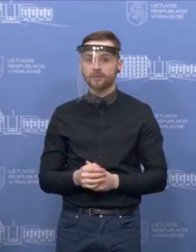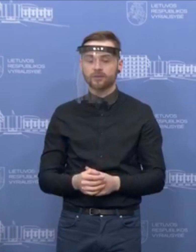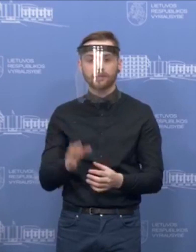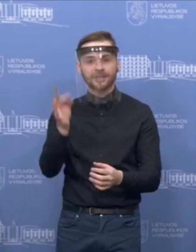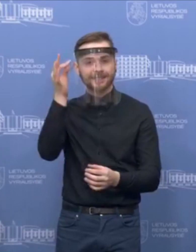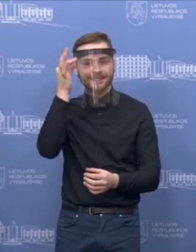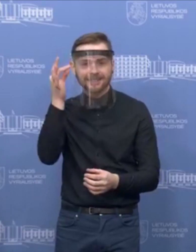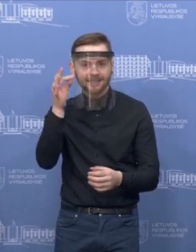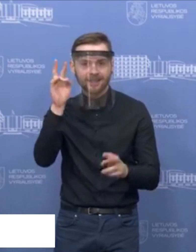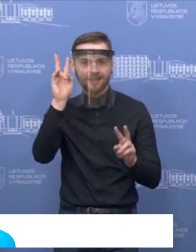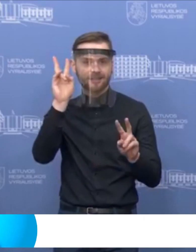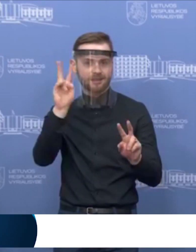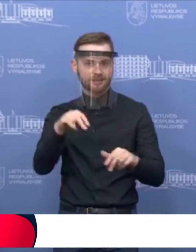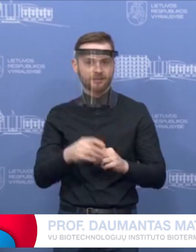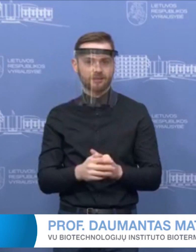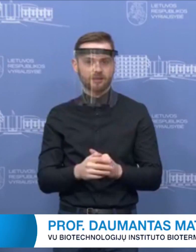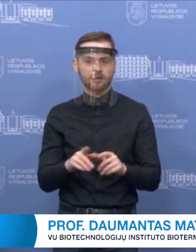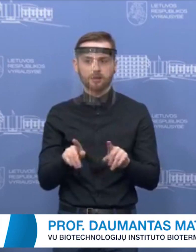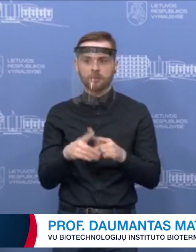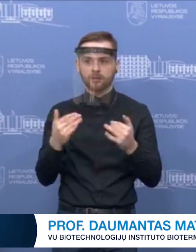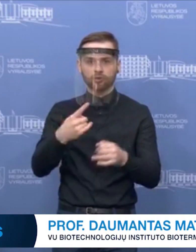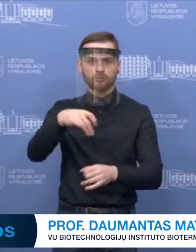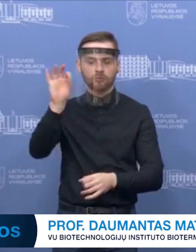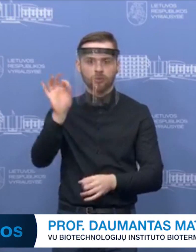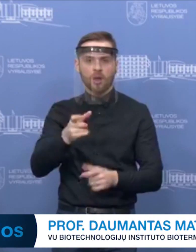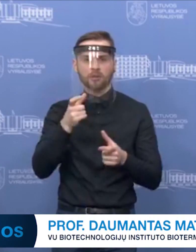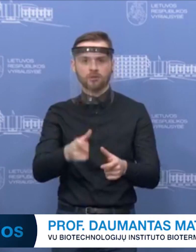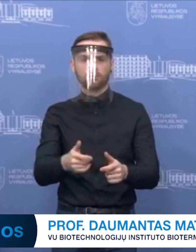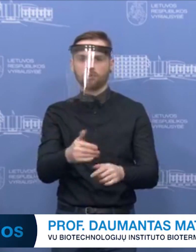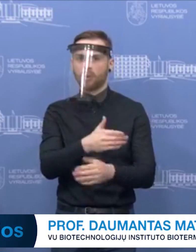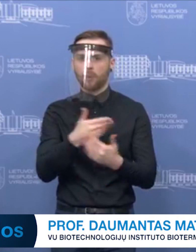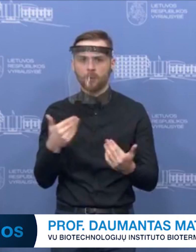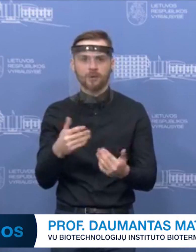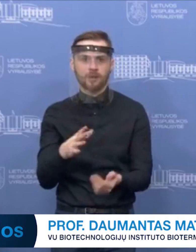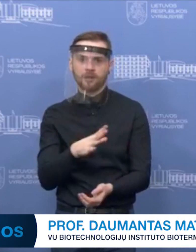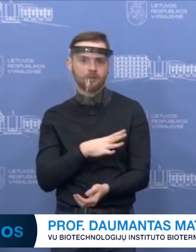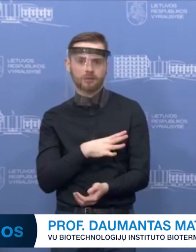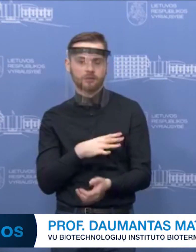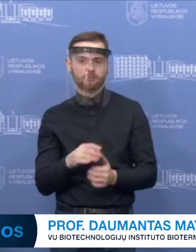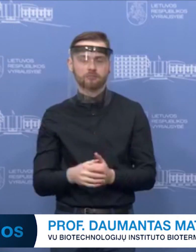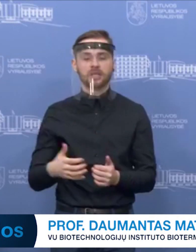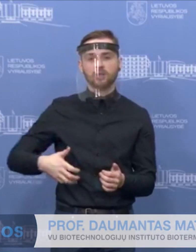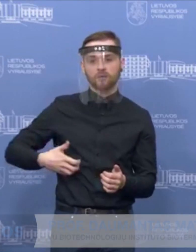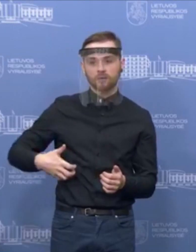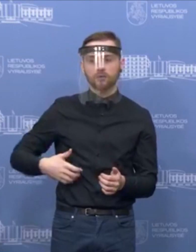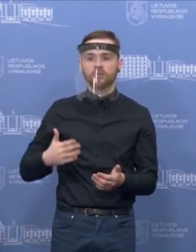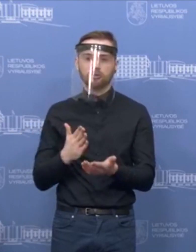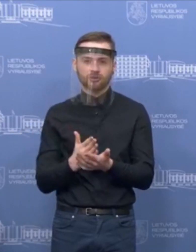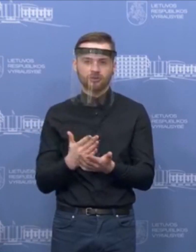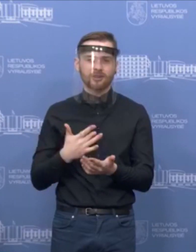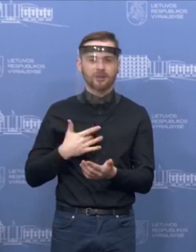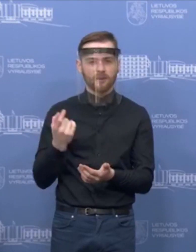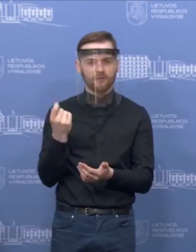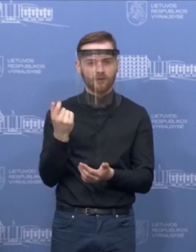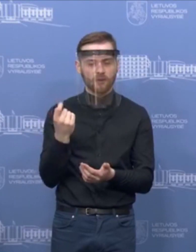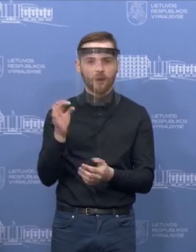žinoma ir visiškai garantuotai atsakyti negaliu. Yra tokių preliminarių žinių, kad gyvūnai gali nešioti, tačiau